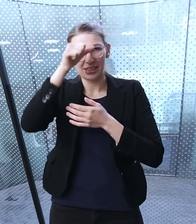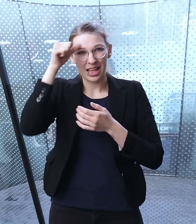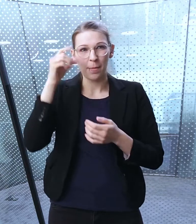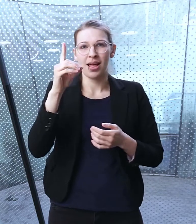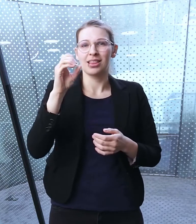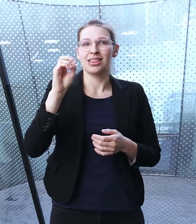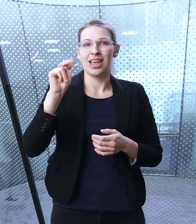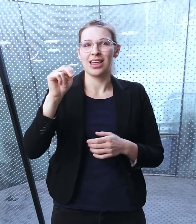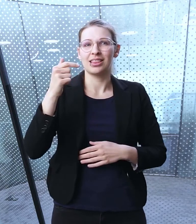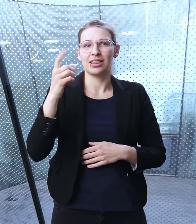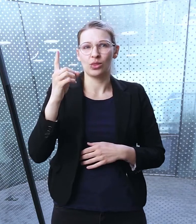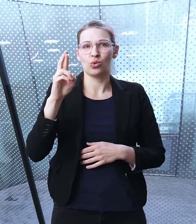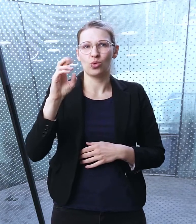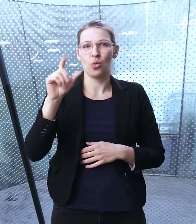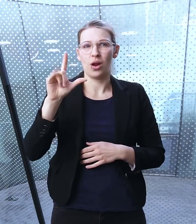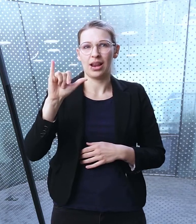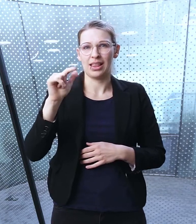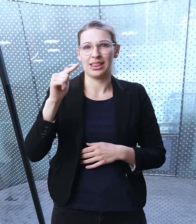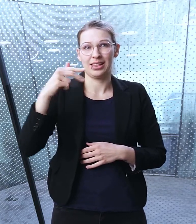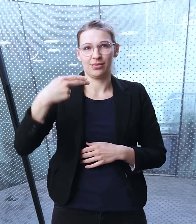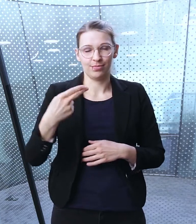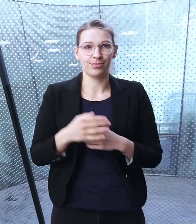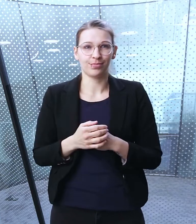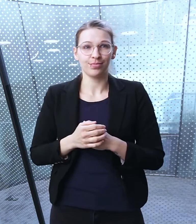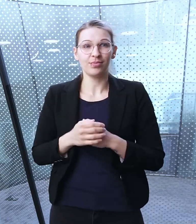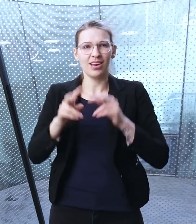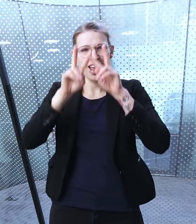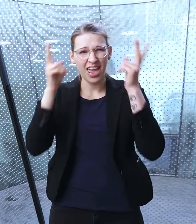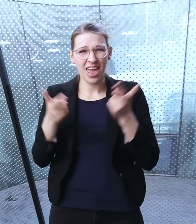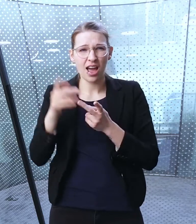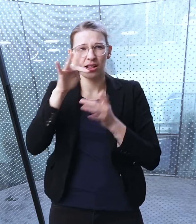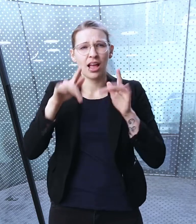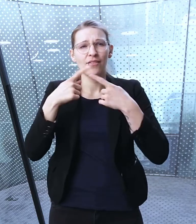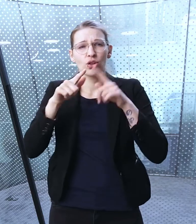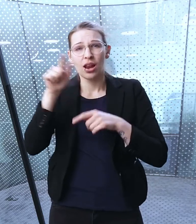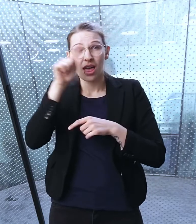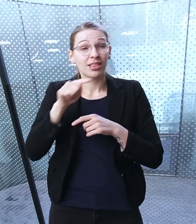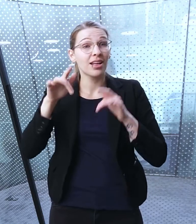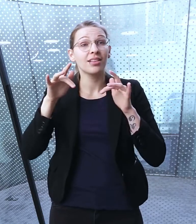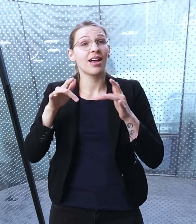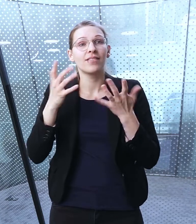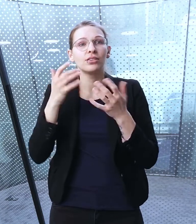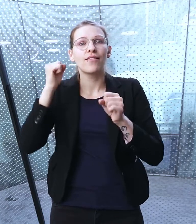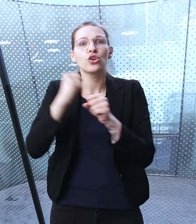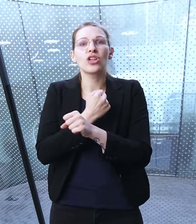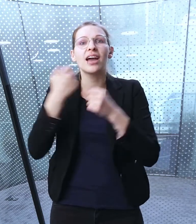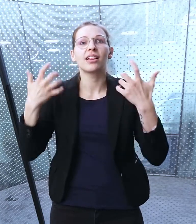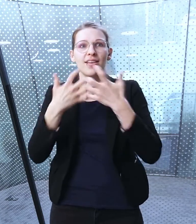kristallisiert aus. Dieses versteinerte Holz nennt man auch Dendrolit. In verschiedenen